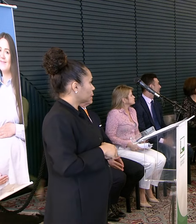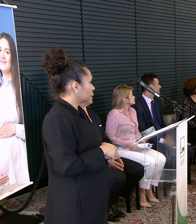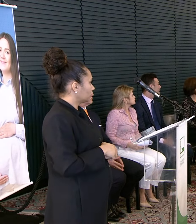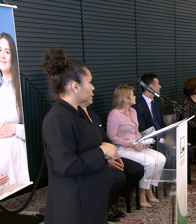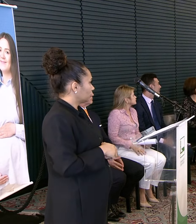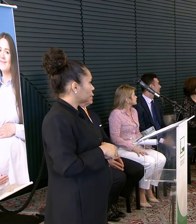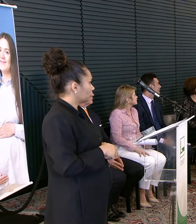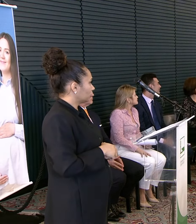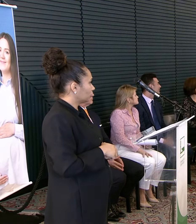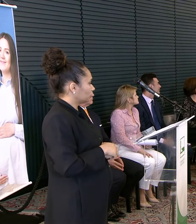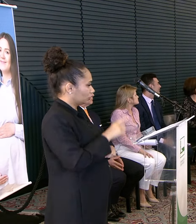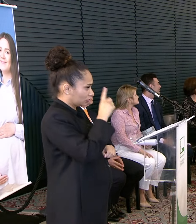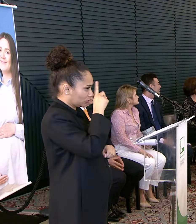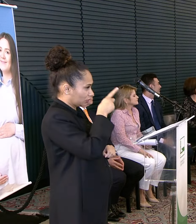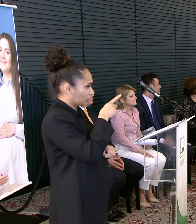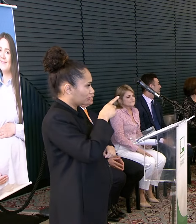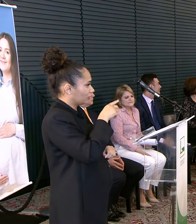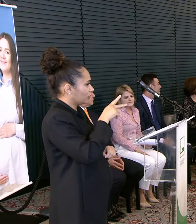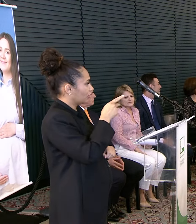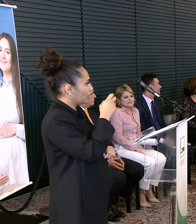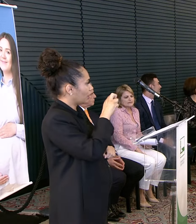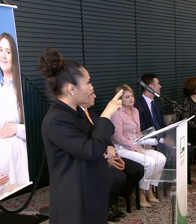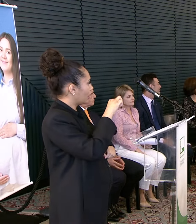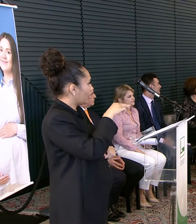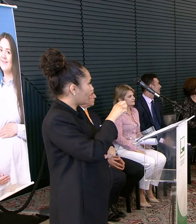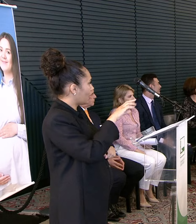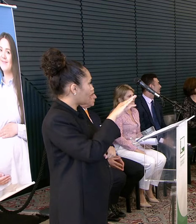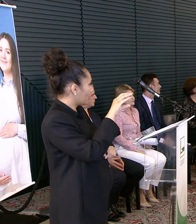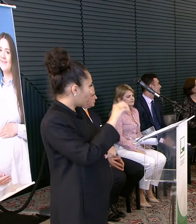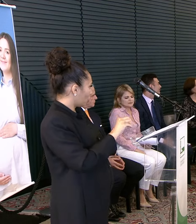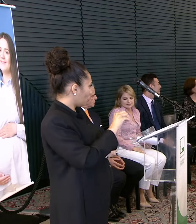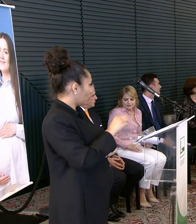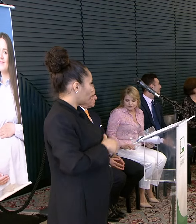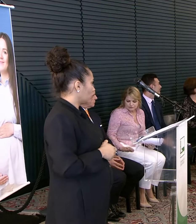superintendente Senhor Hermeto Macario Amin Pasqualic